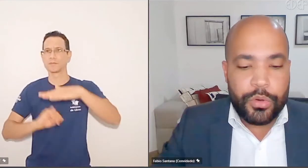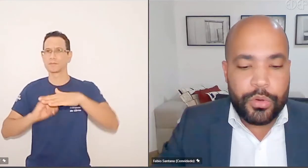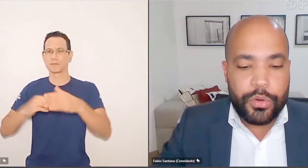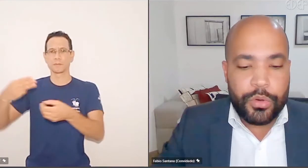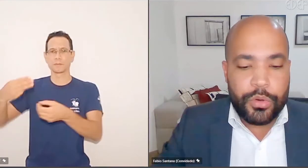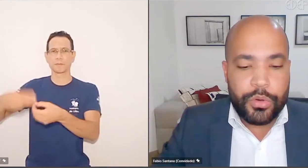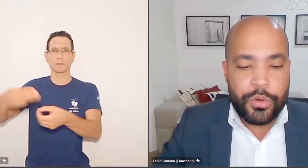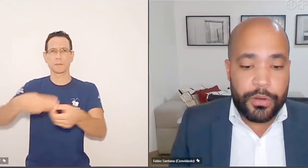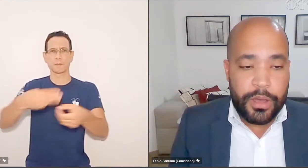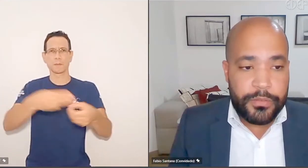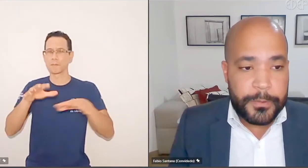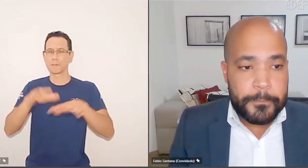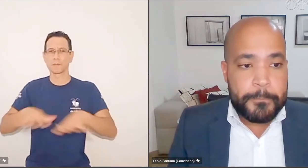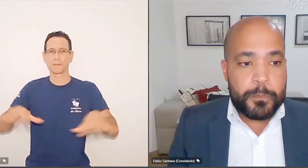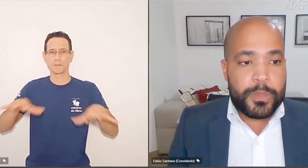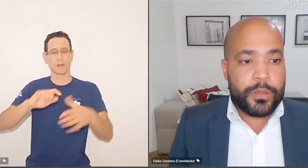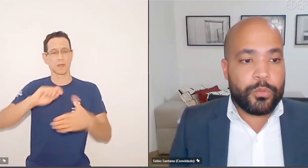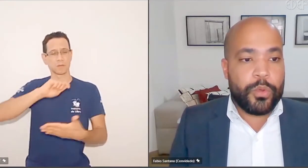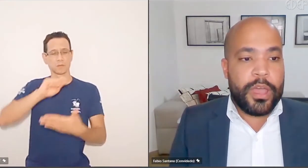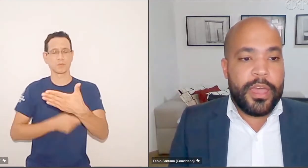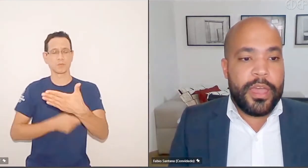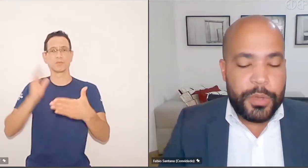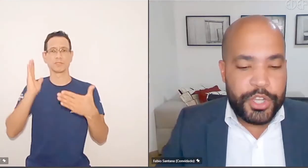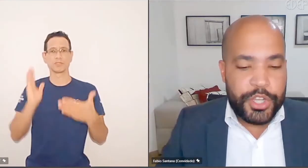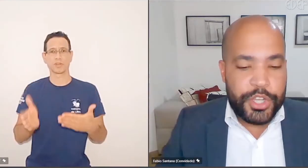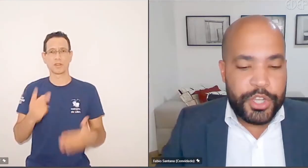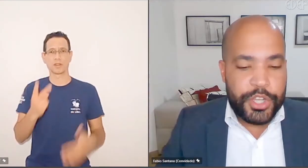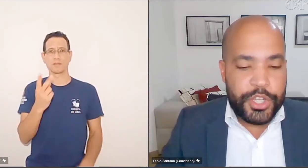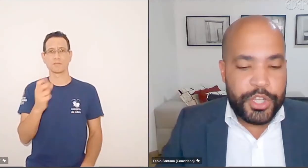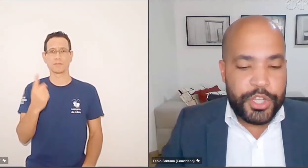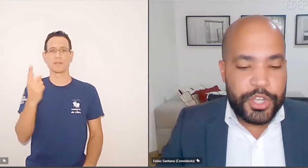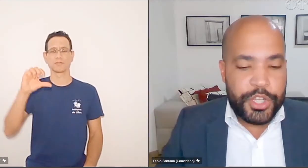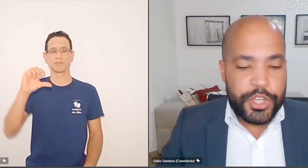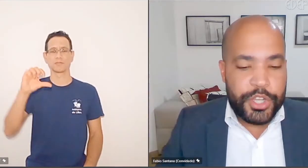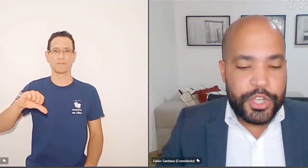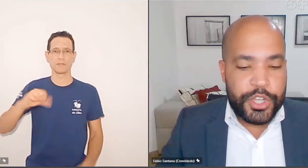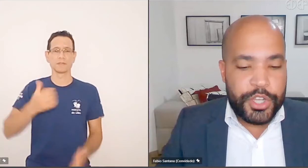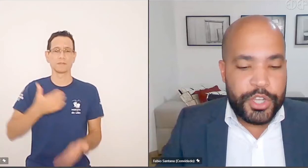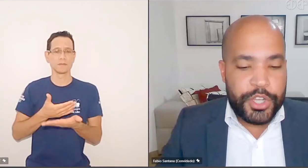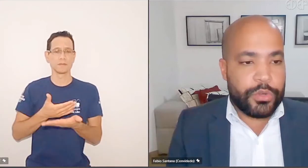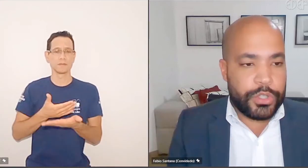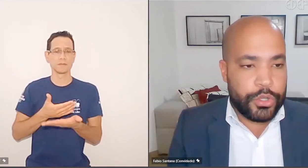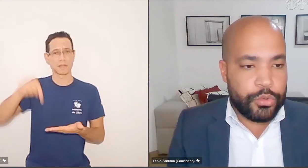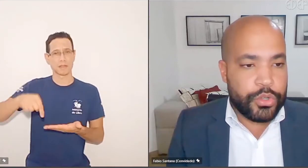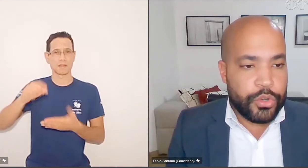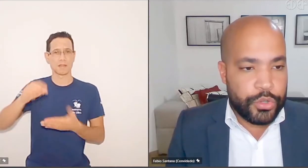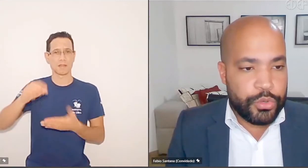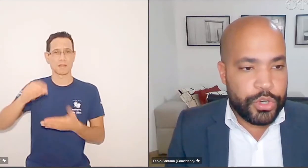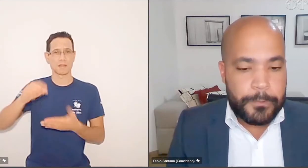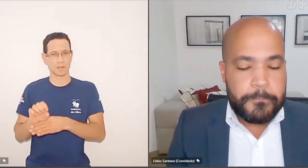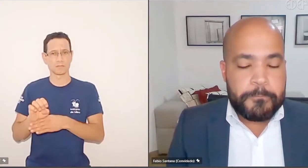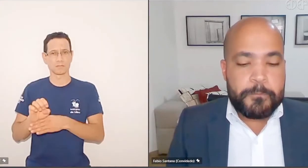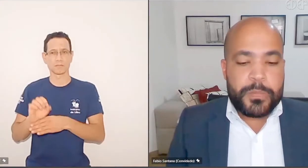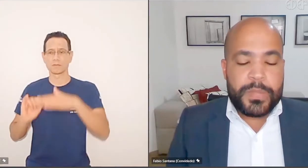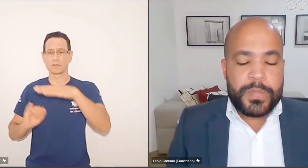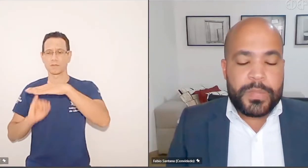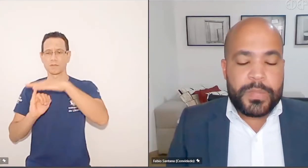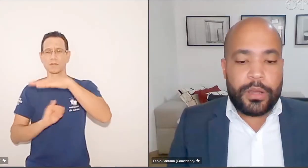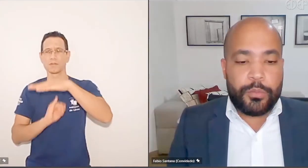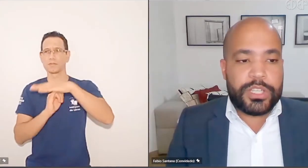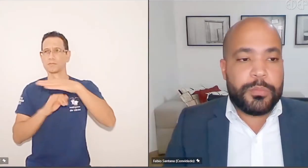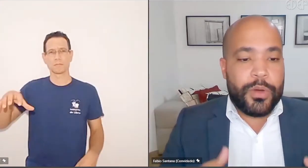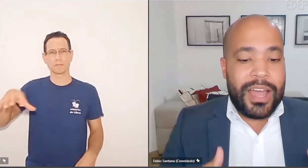São Paulo já afirmou esse compromisso no ano de 2019, então, inicialmente era apenas no âmbito do Estado, com as instituições do Estado,